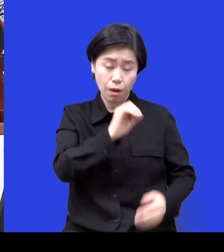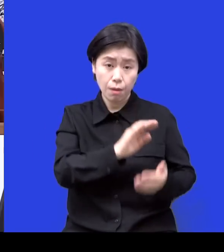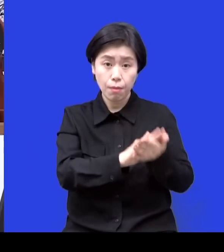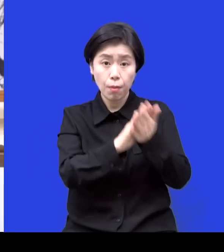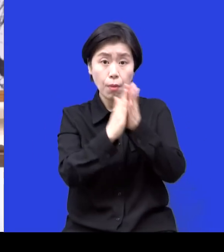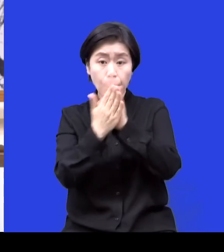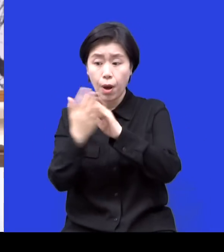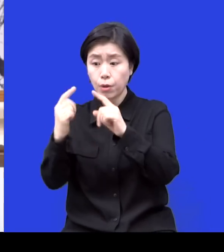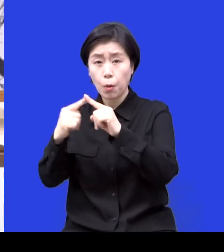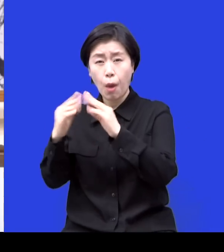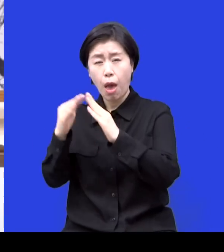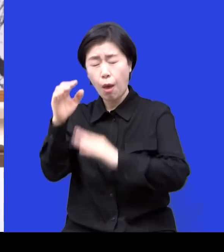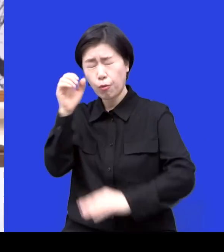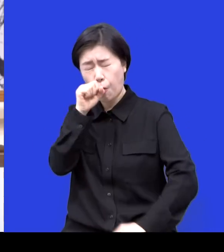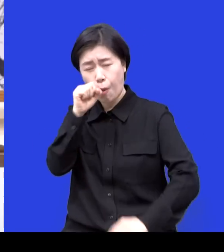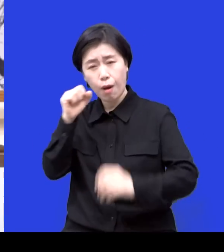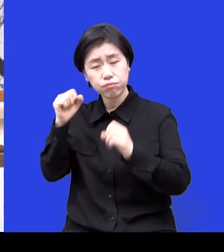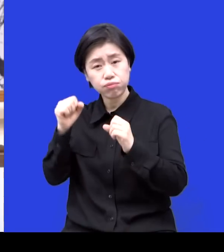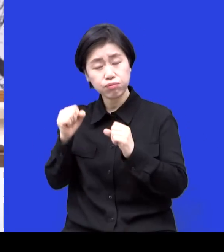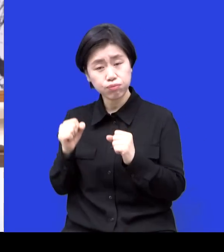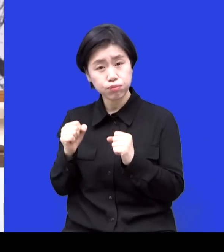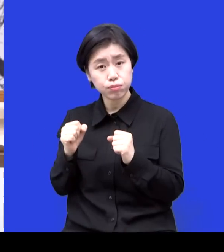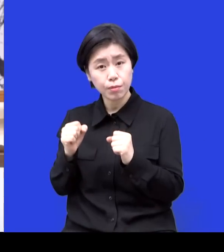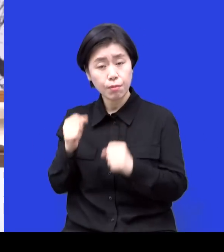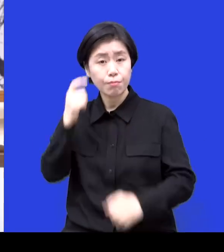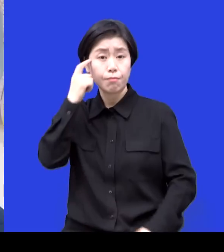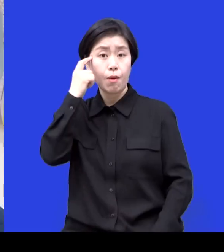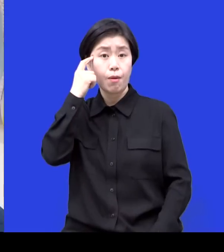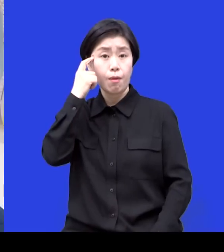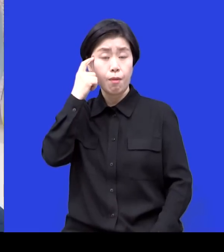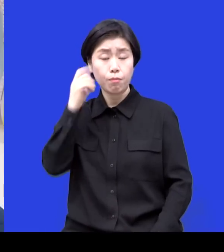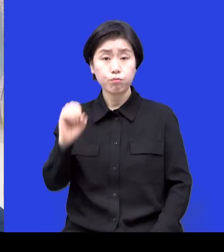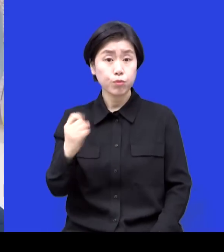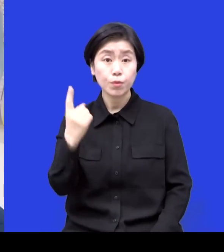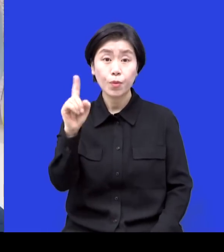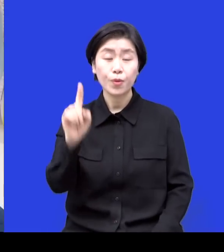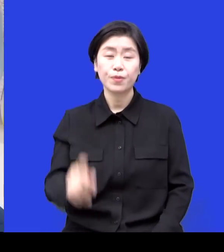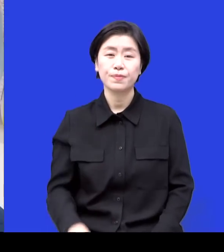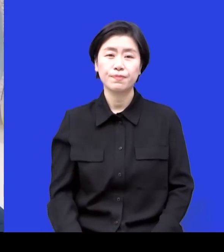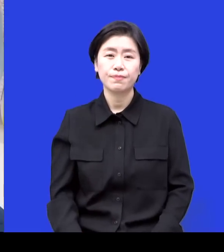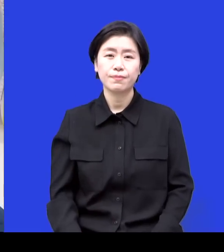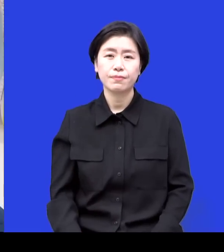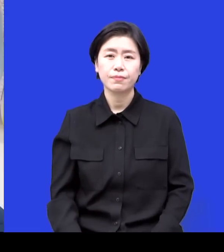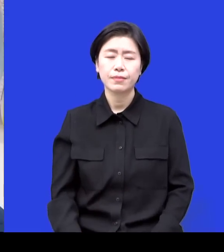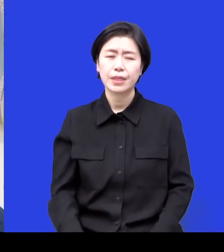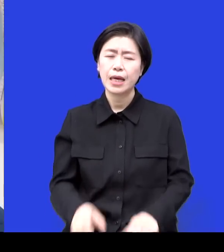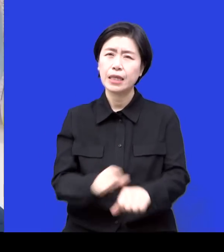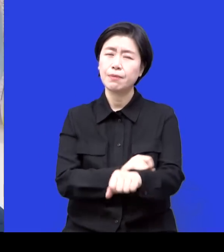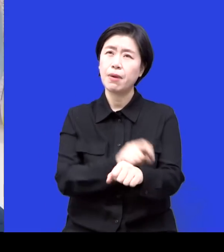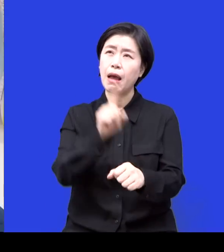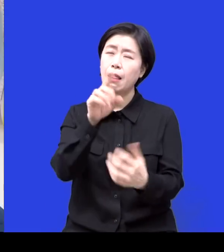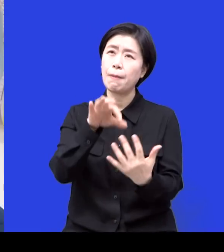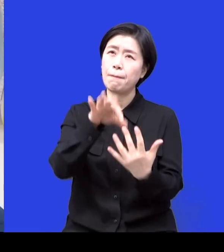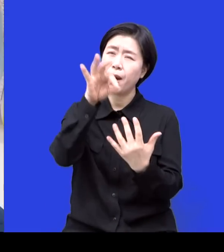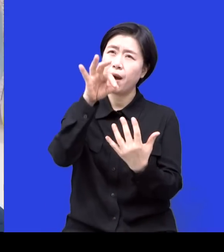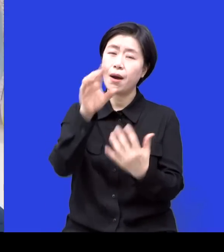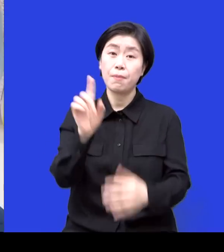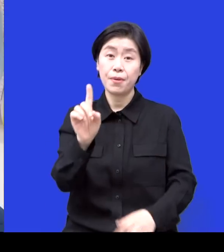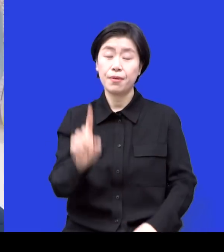계기가 있어요? 계기가 여러 개가 있었는데 특별히 하나를 말씀드릴 수 있는 거는 네 보통 이렇게